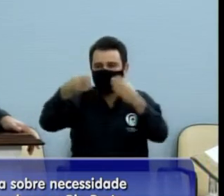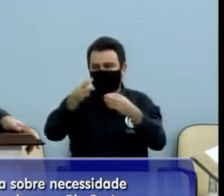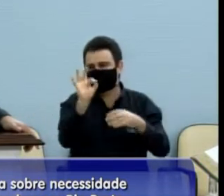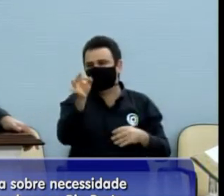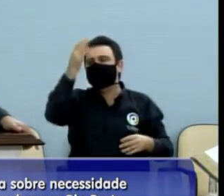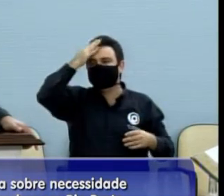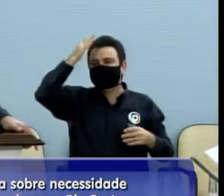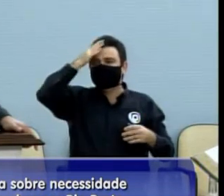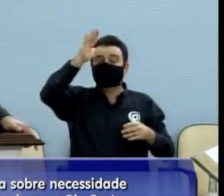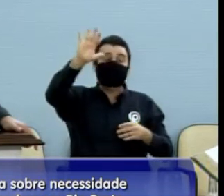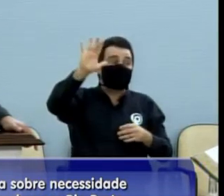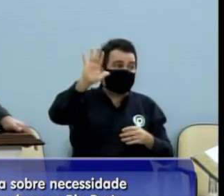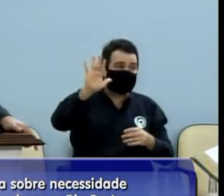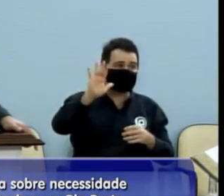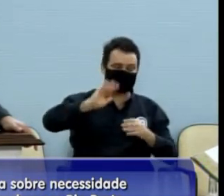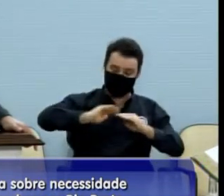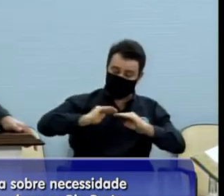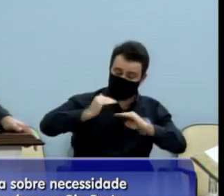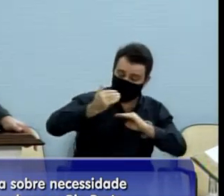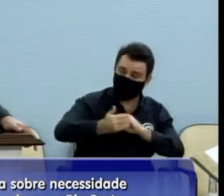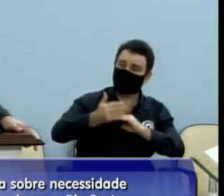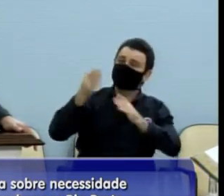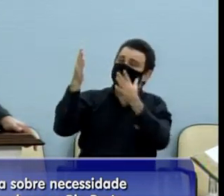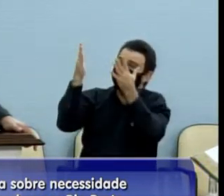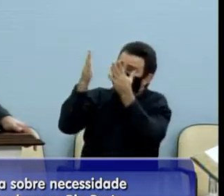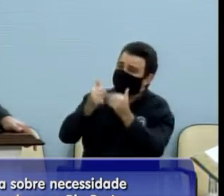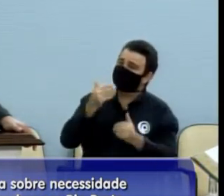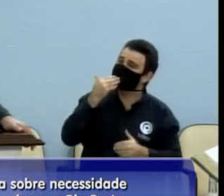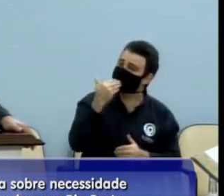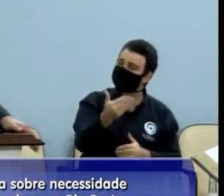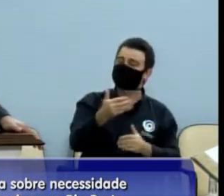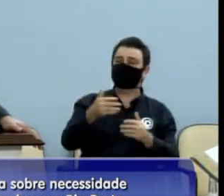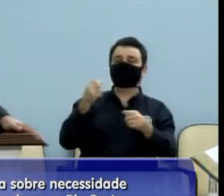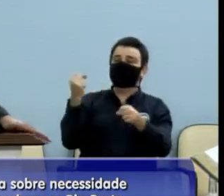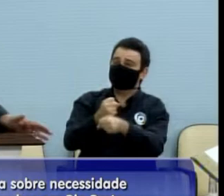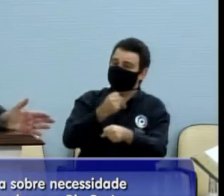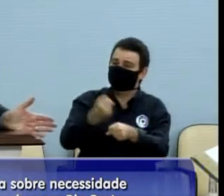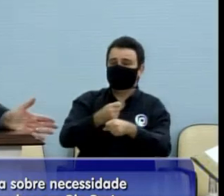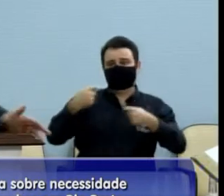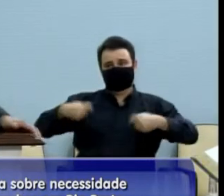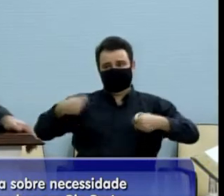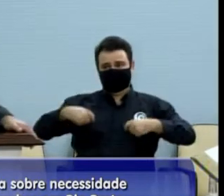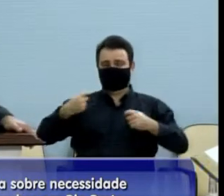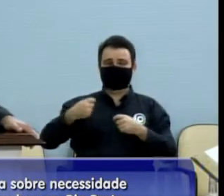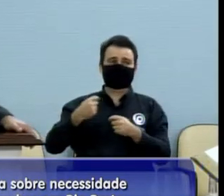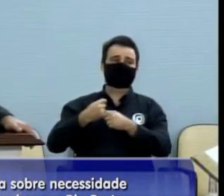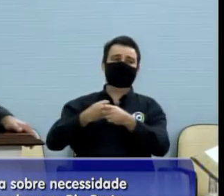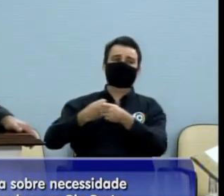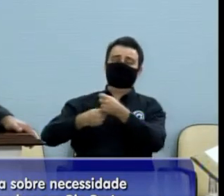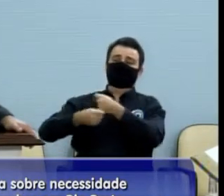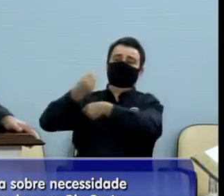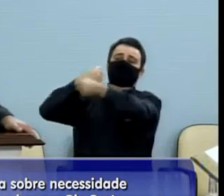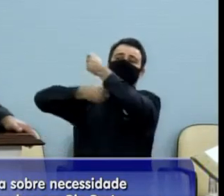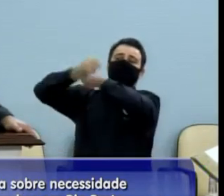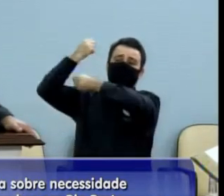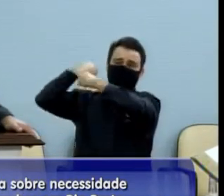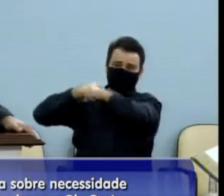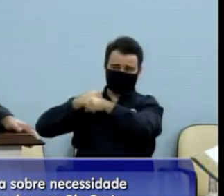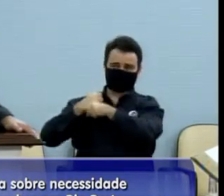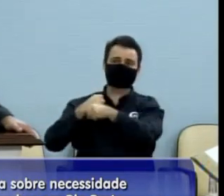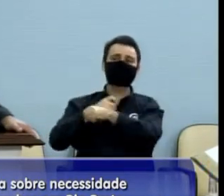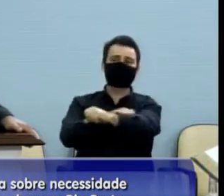mais rápido essas licitações, pedidos de lombada. Tenho pedidos atrasados desde o mandato passado, final do ano,